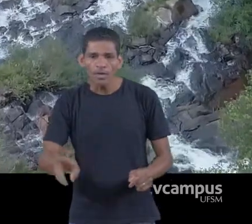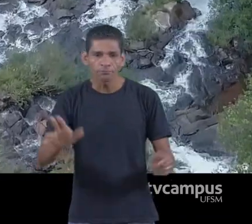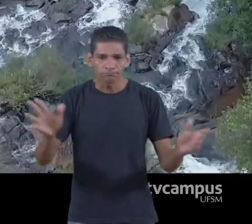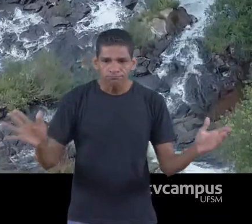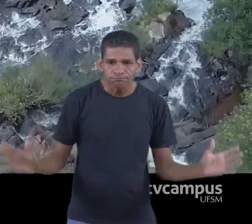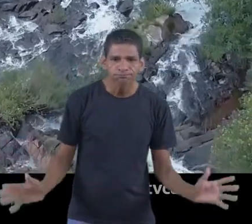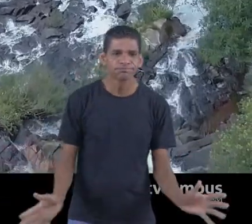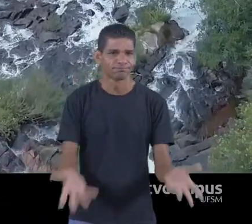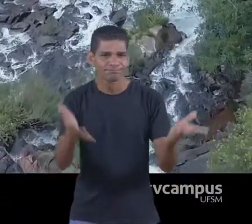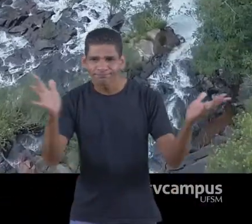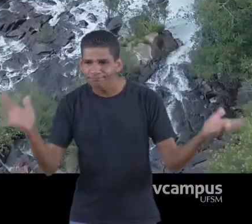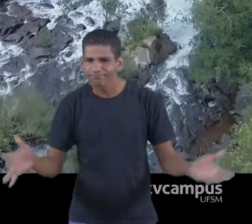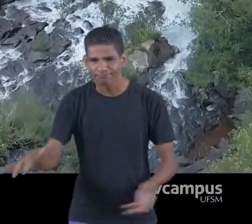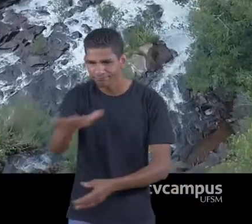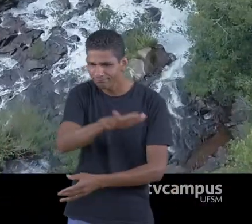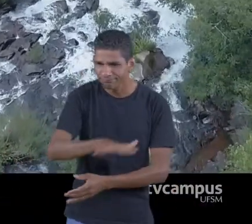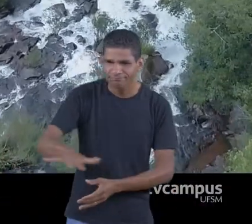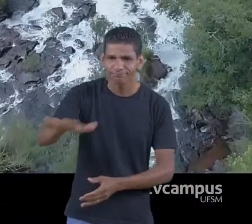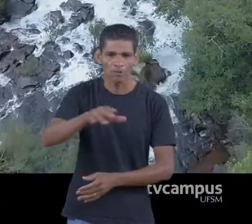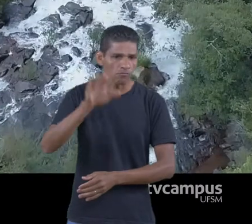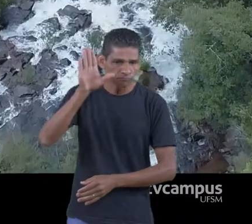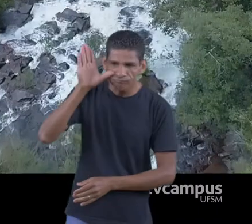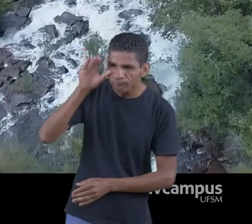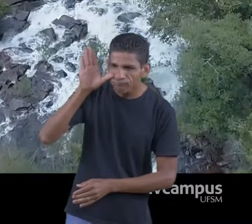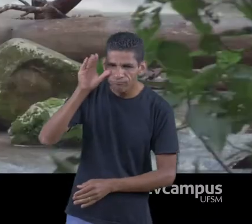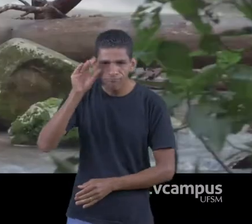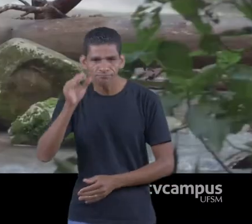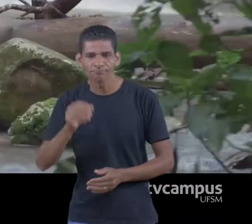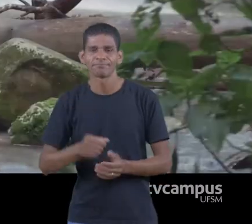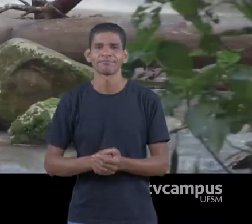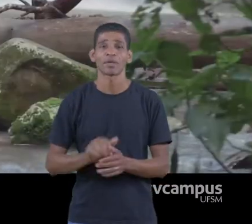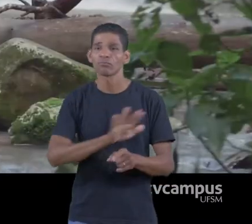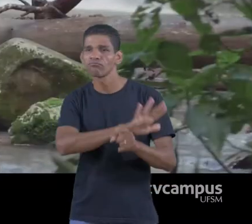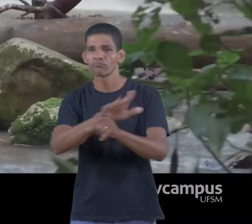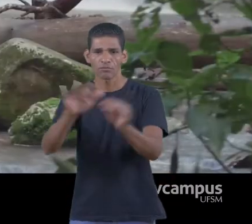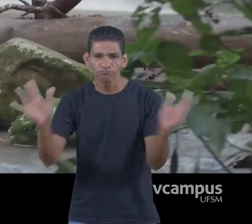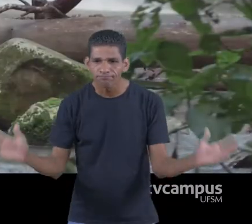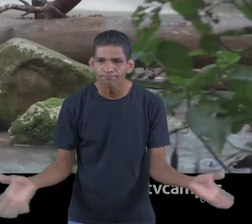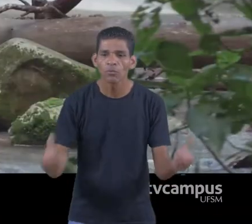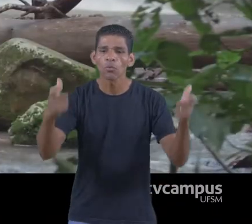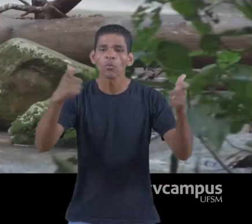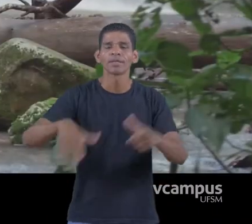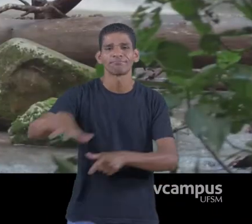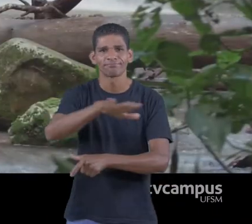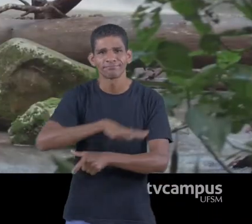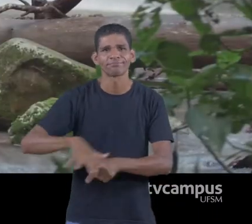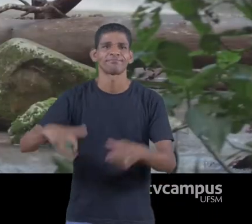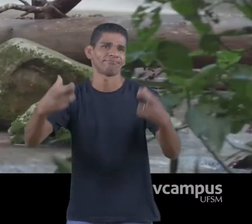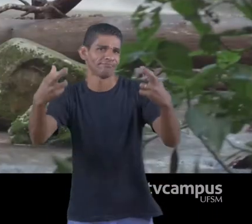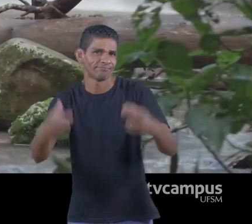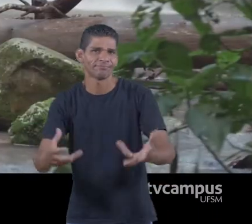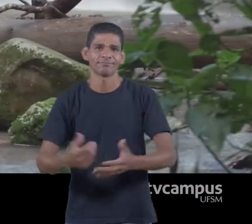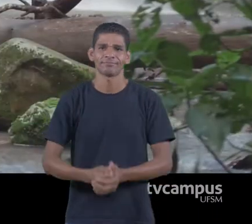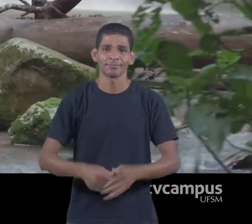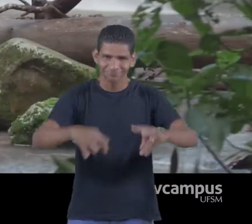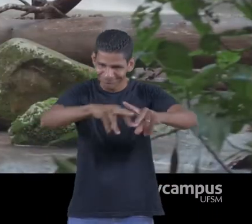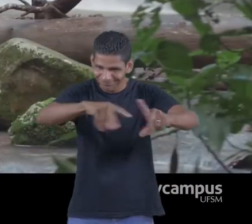esse patrimônio como elementos para alavancar o seu desenvolvimento regional Tem que ser um